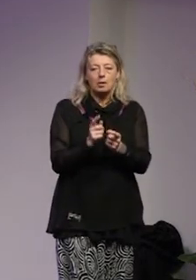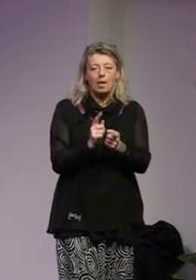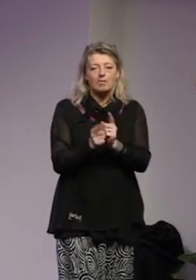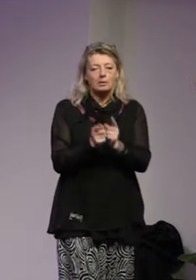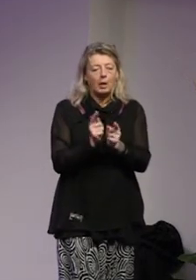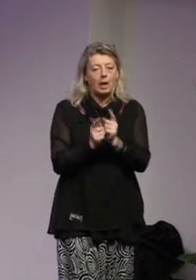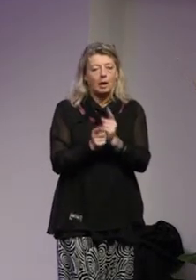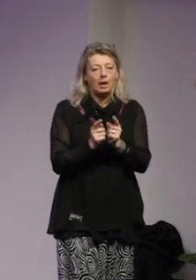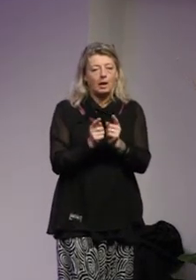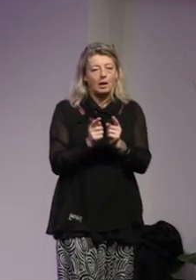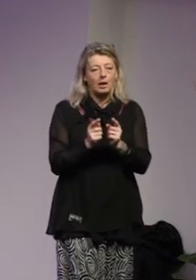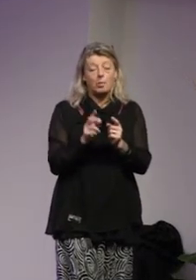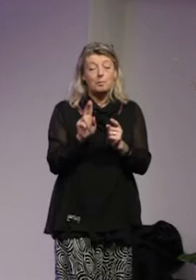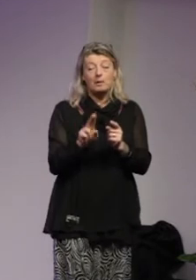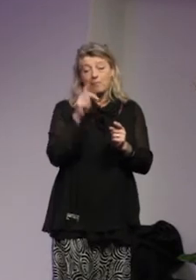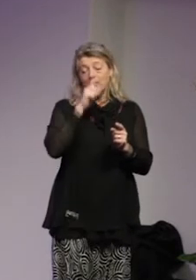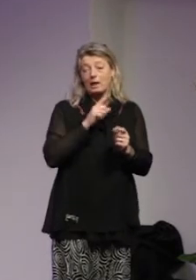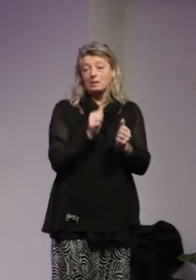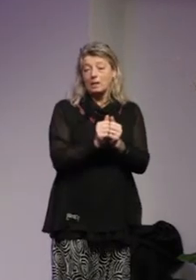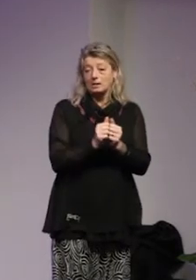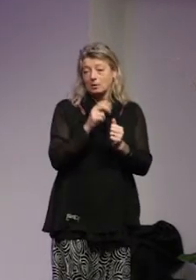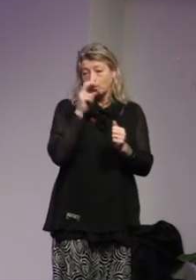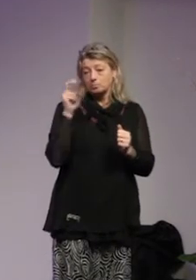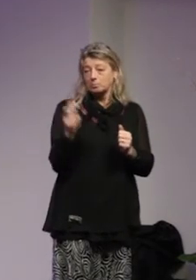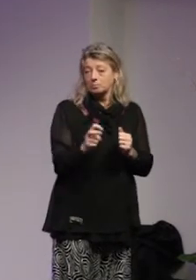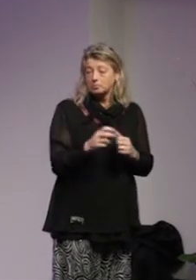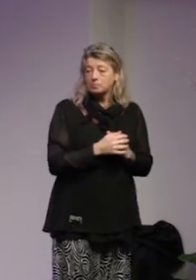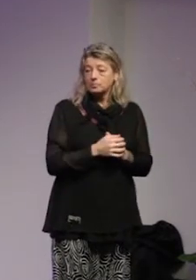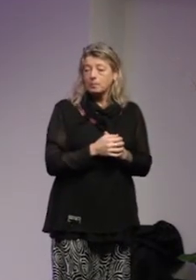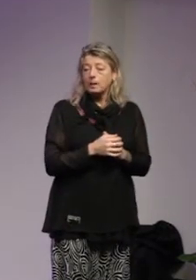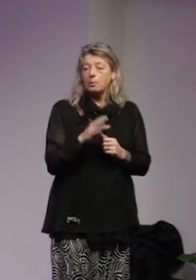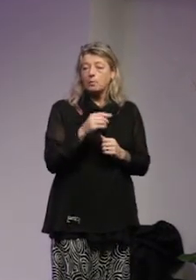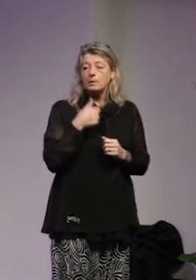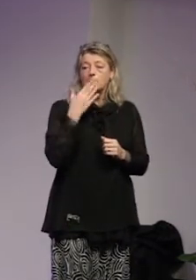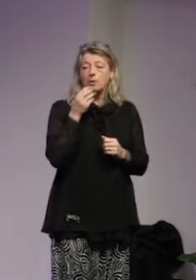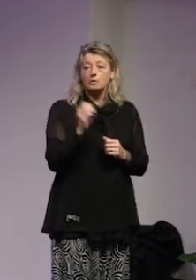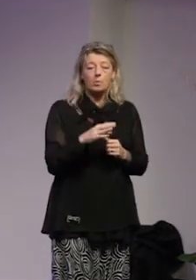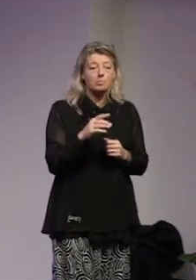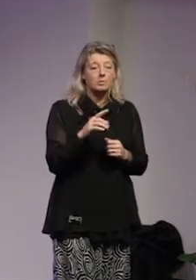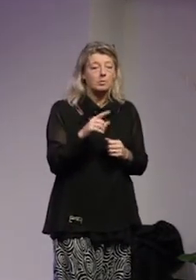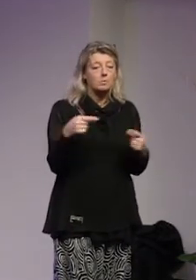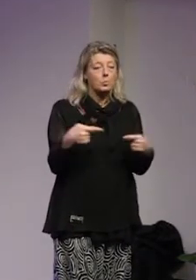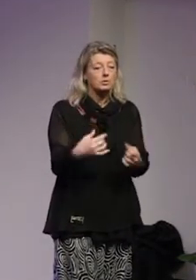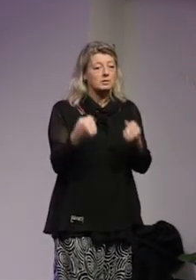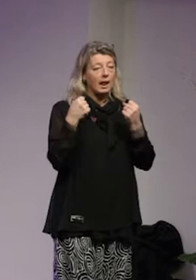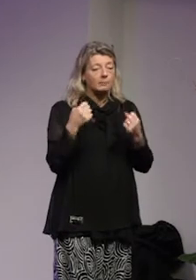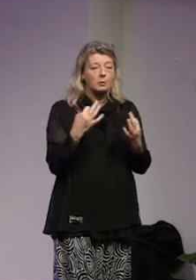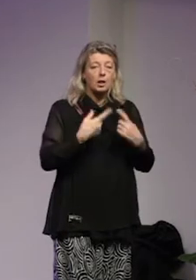djupt kontraproduktivt och när vi pratar om resiliens hur kan